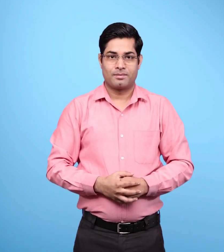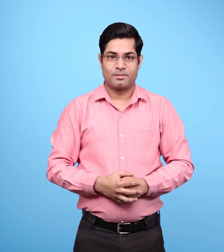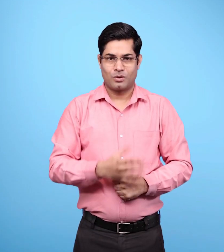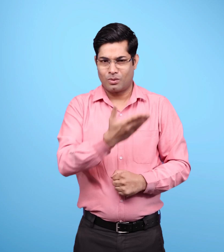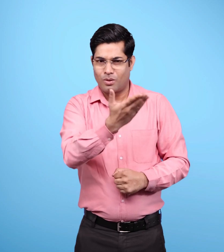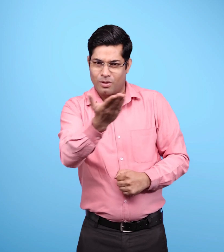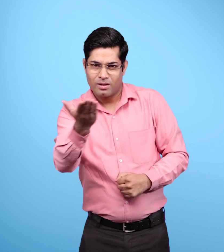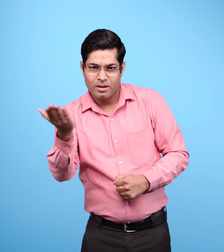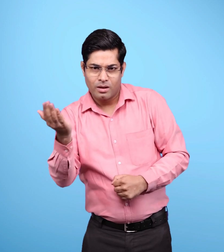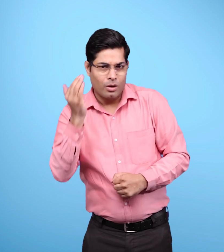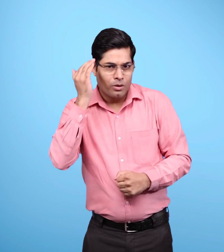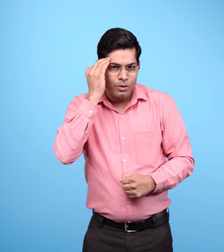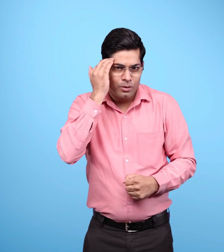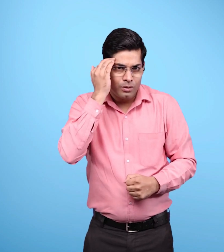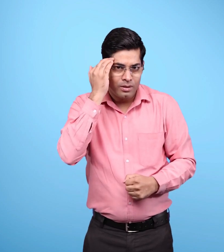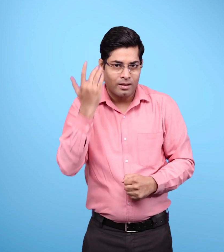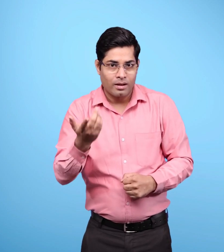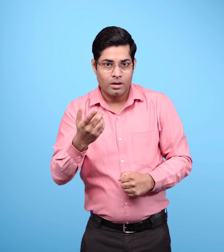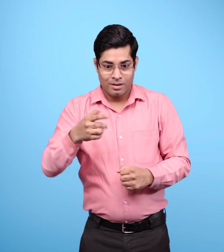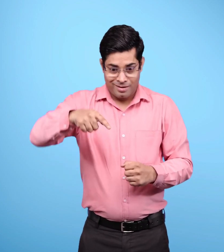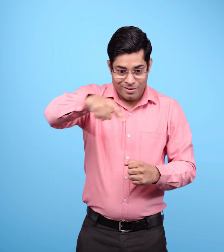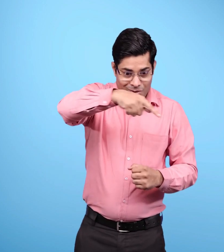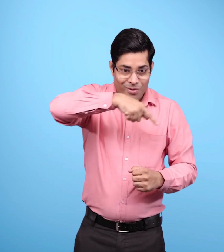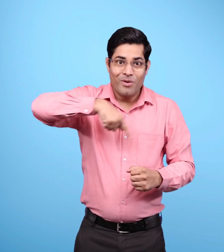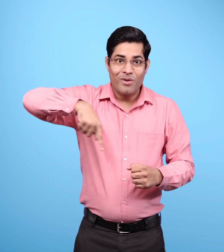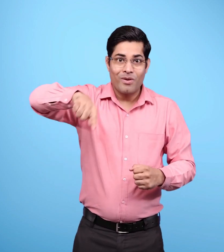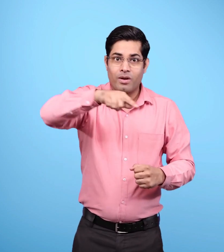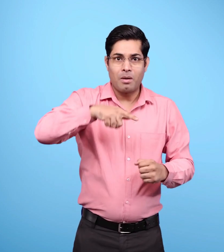क्या आप जानते हैं कि एक दीरगवरित कैसे बनाया जाता है?